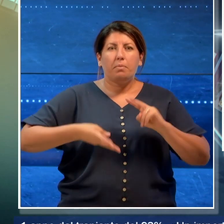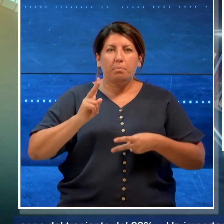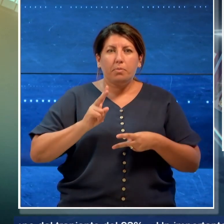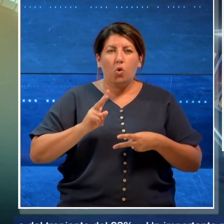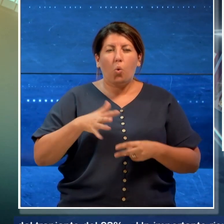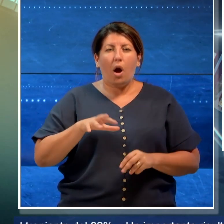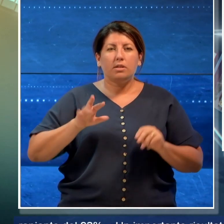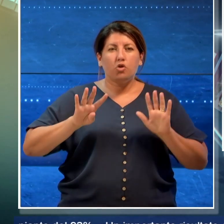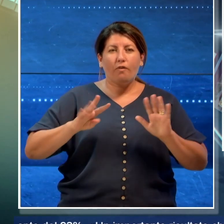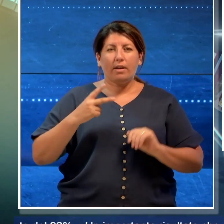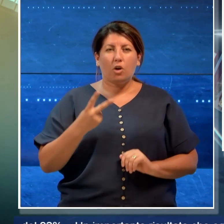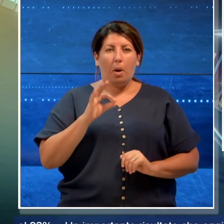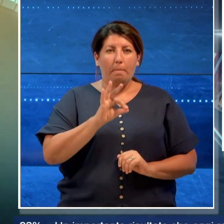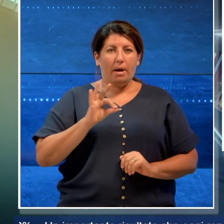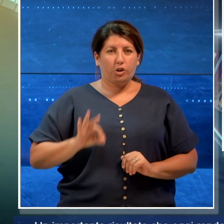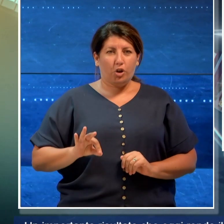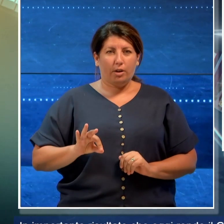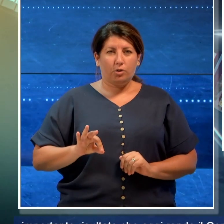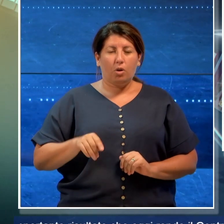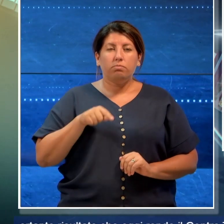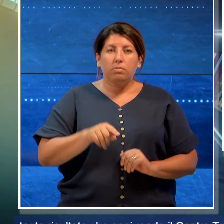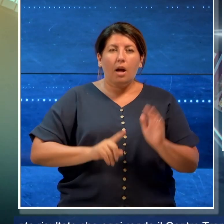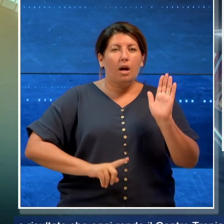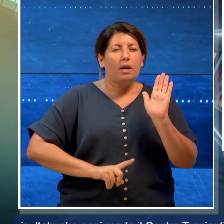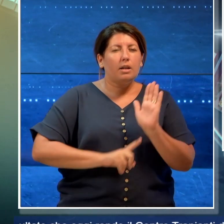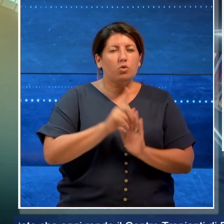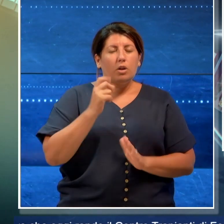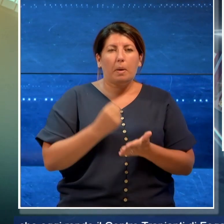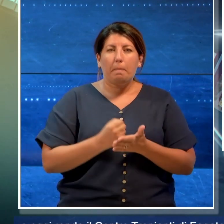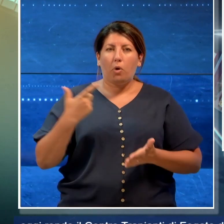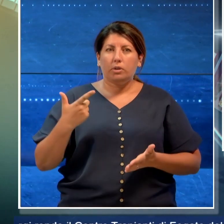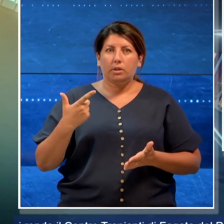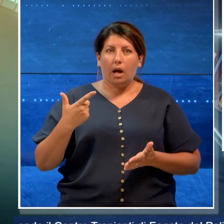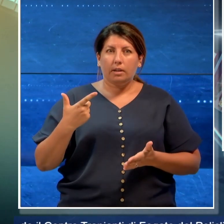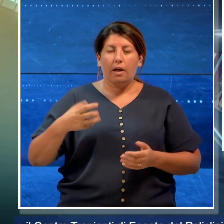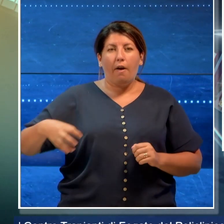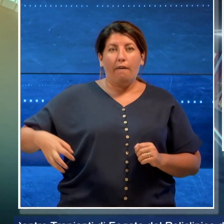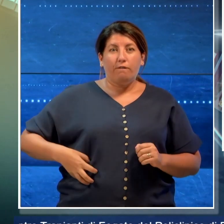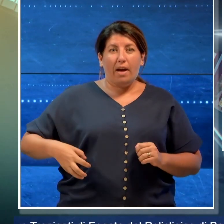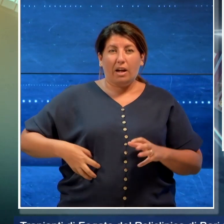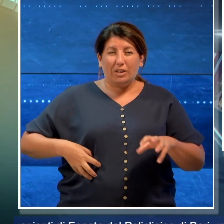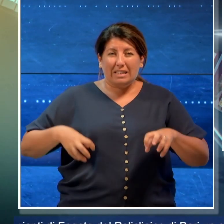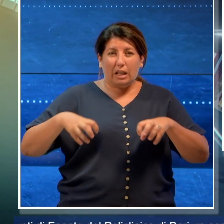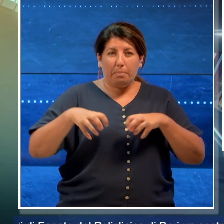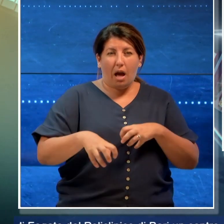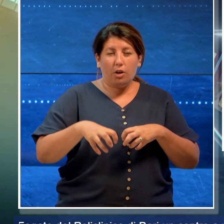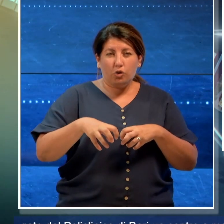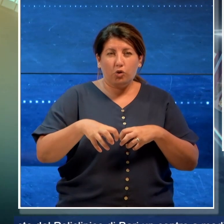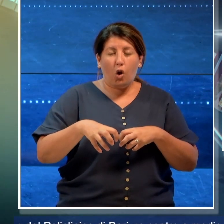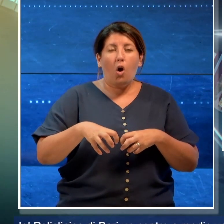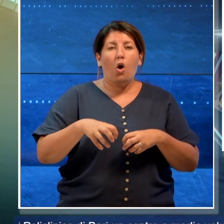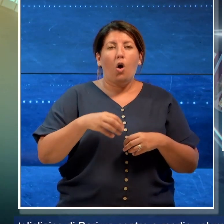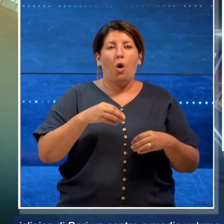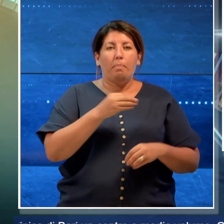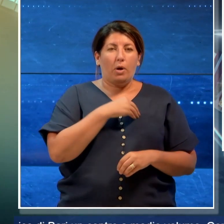Un importante risultato che oggi rende il 100 trapianti di fegato del Policlinico di Bari un